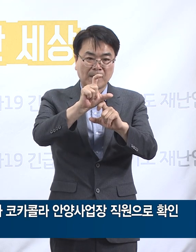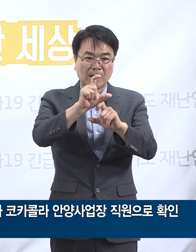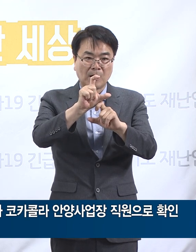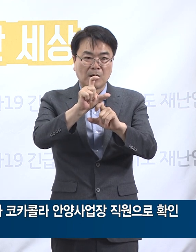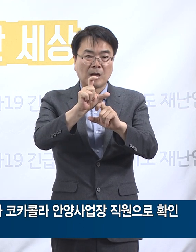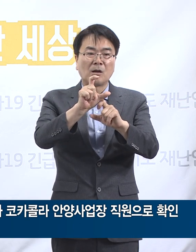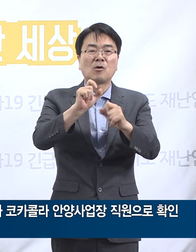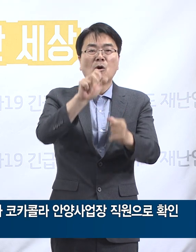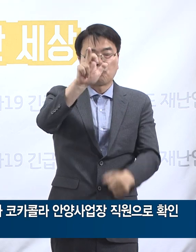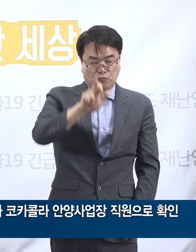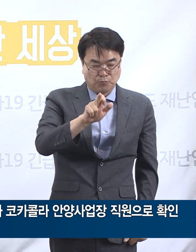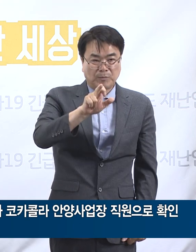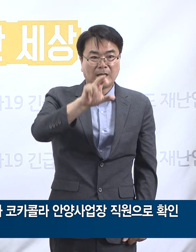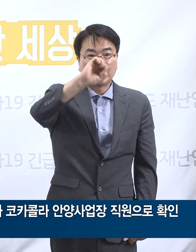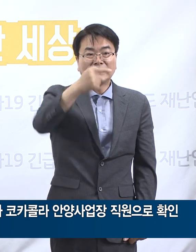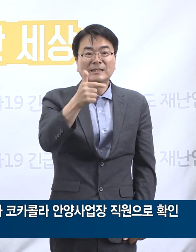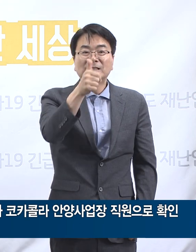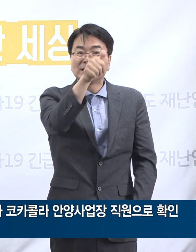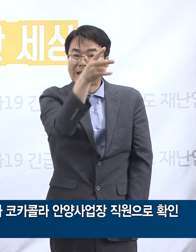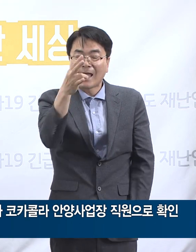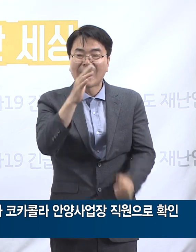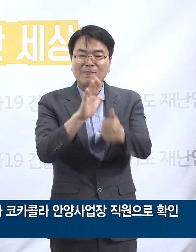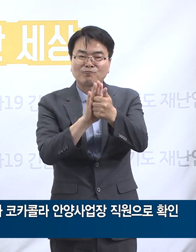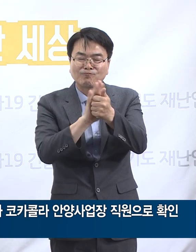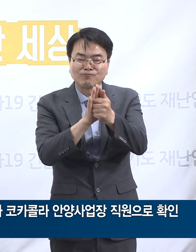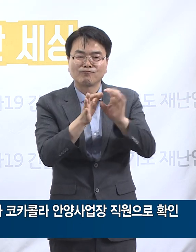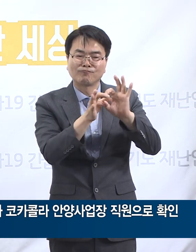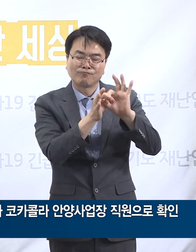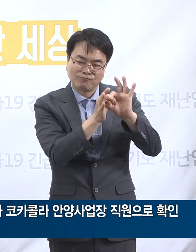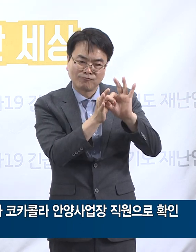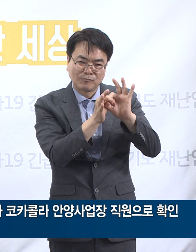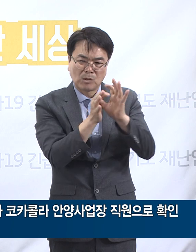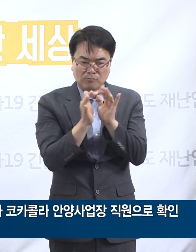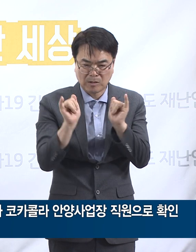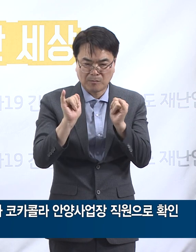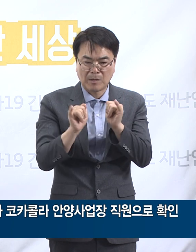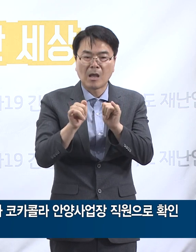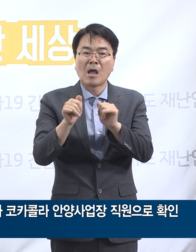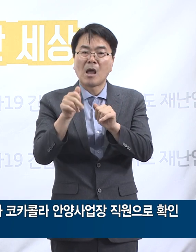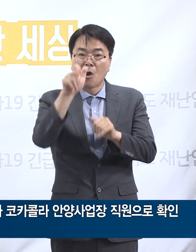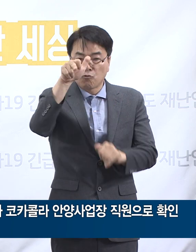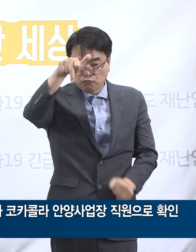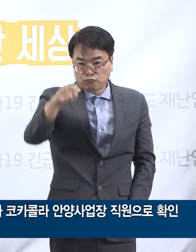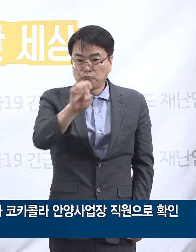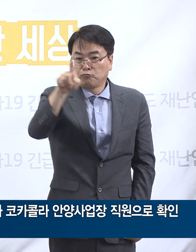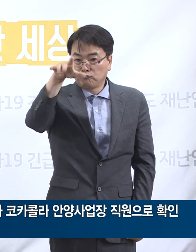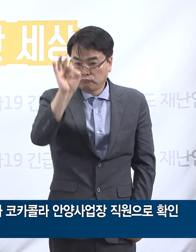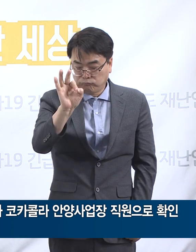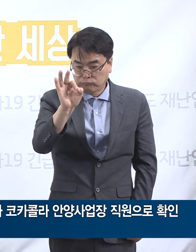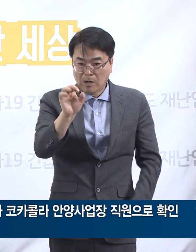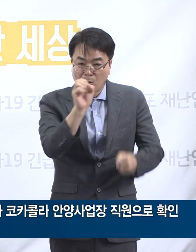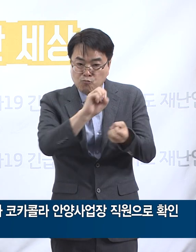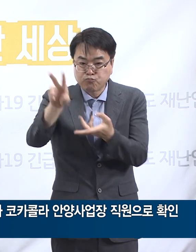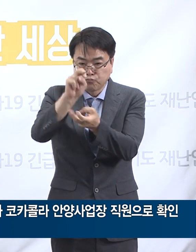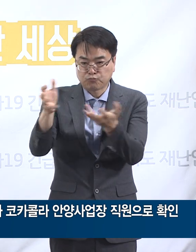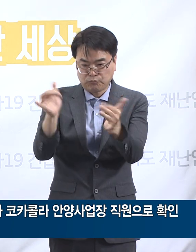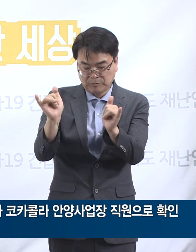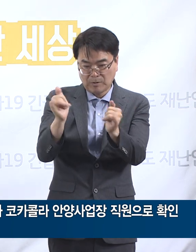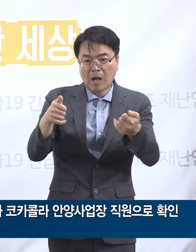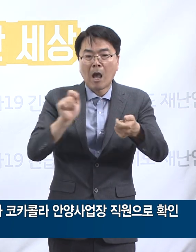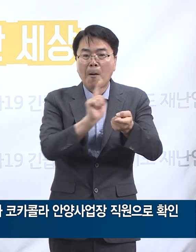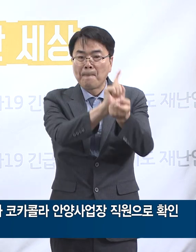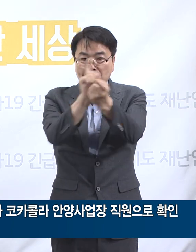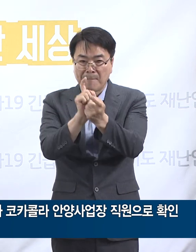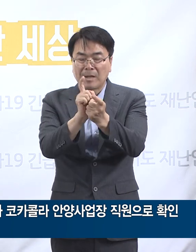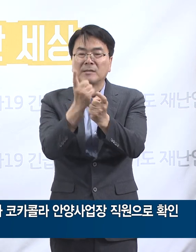은혜신의교회 목사의 배우자가 안양 코카콜라 물류센터 직원인 것이 확인되어 근무를 했던 5월 28일과 29일